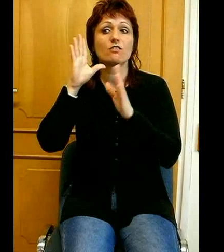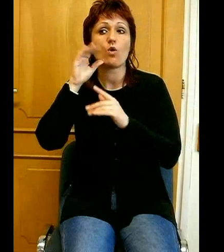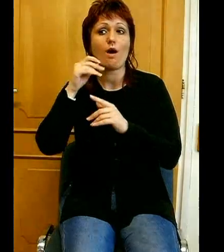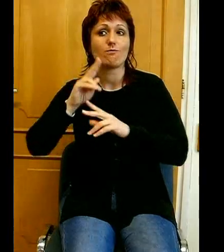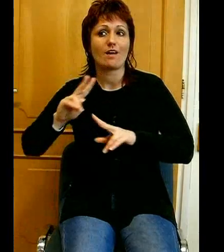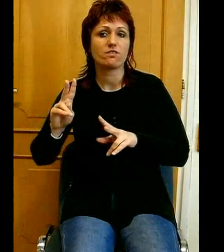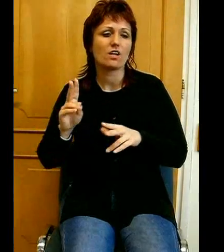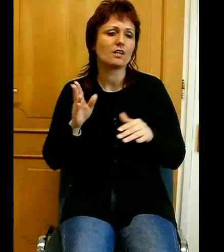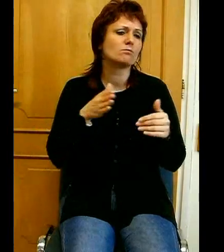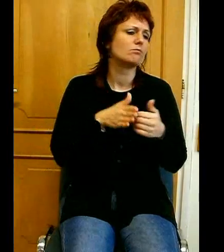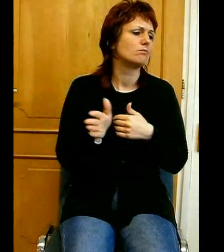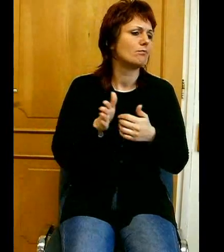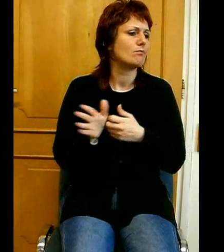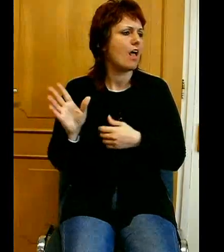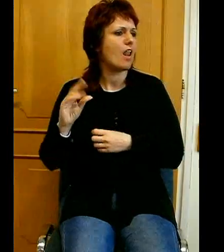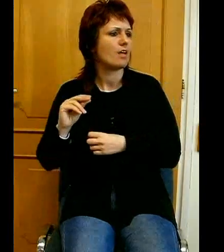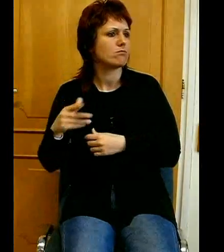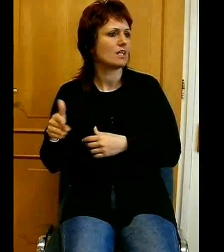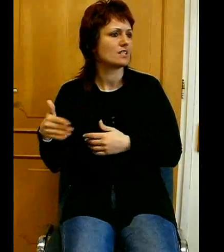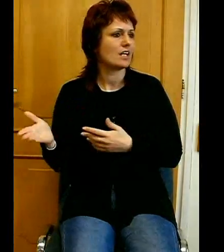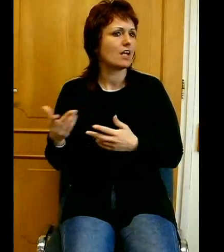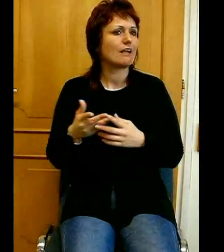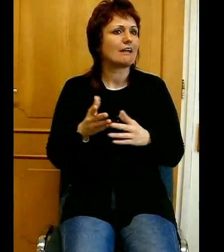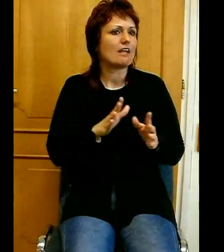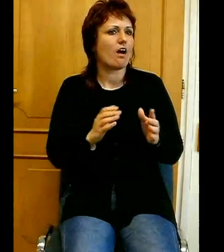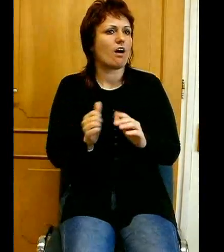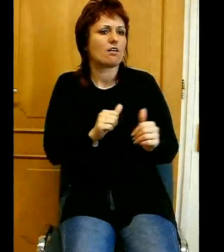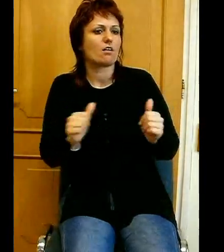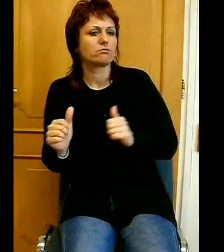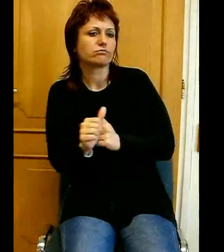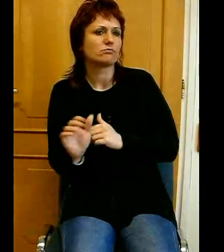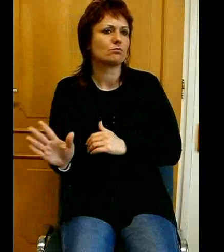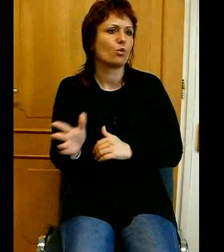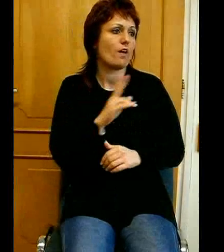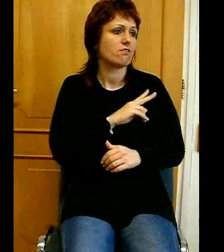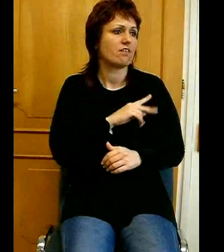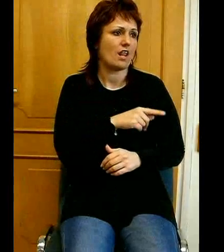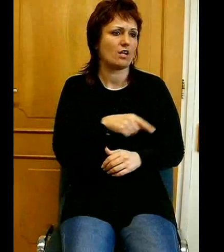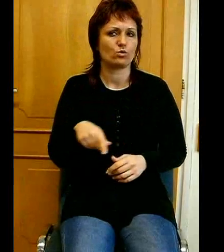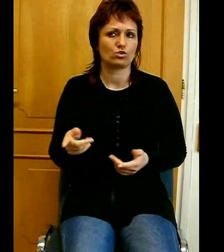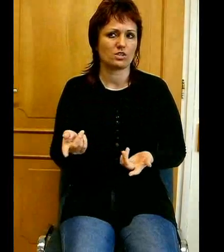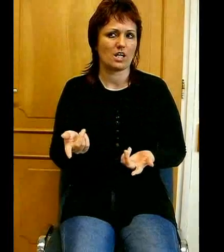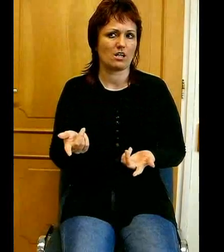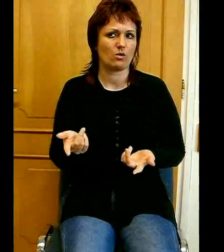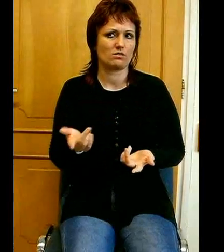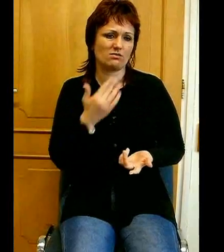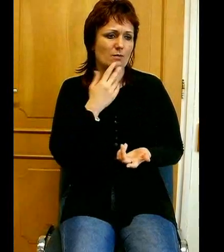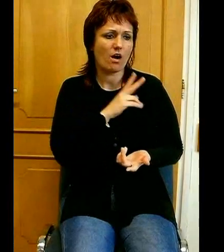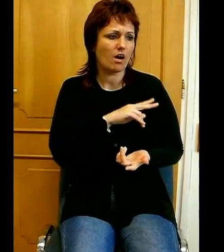mellébeszéléssel ki akarnak bújni ez a lova felelősség haló. A két legjellemzőbb szöveg, amit hallok,